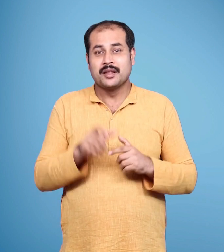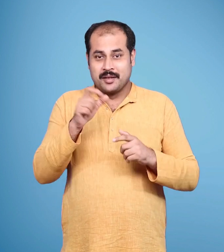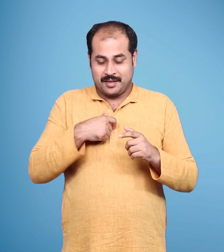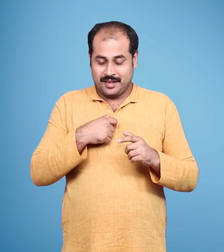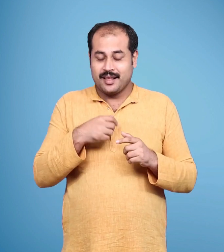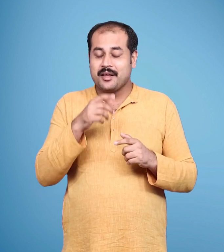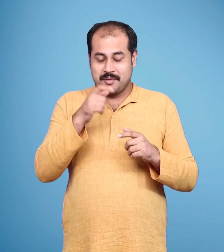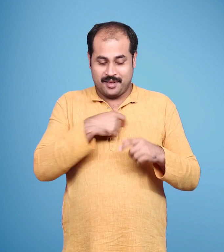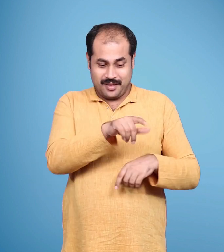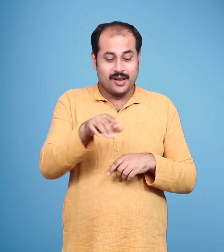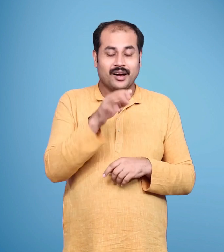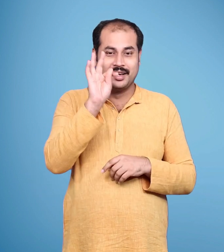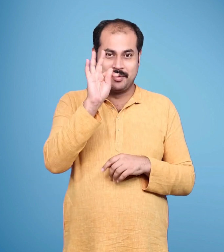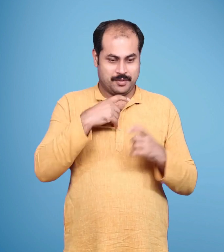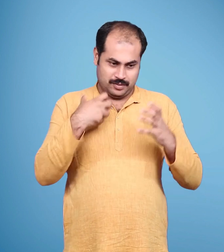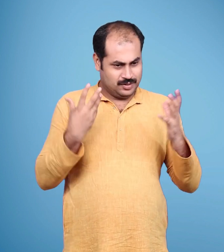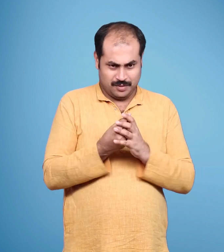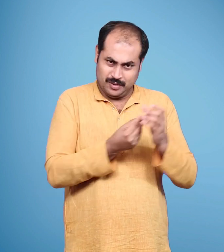भरत ने सब के मन की बात कही थी